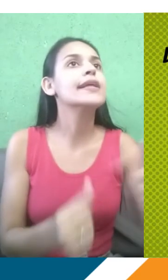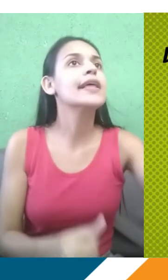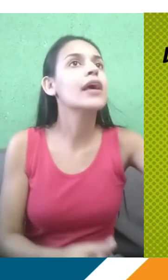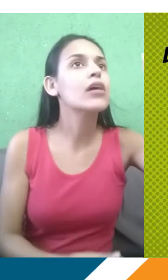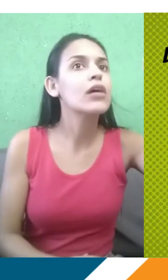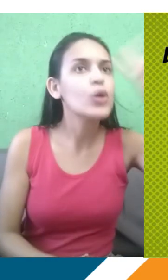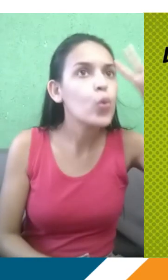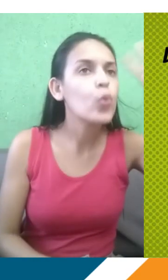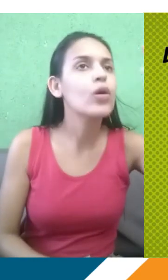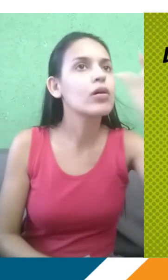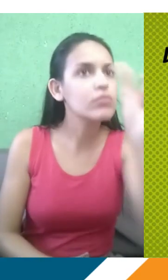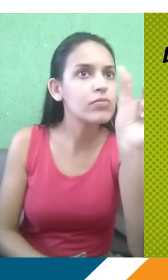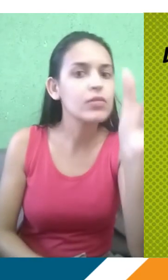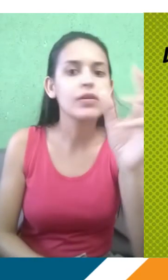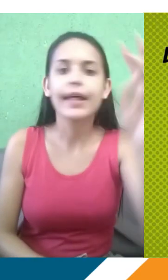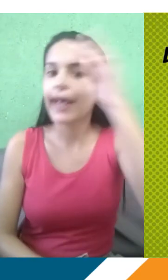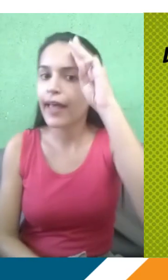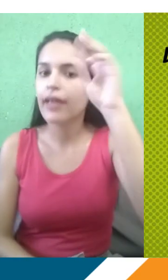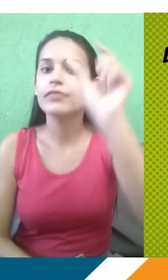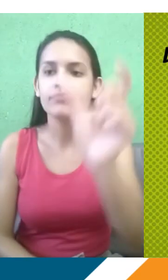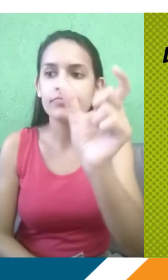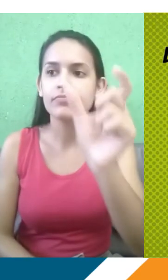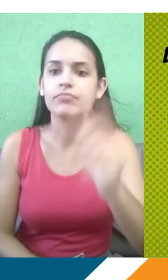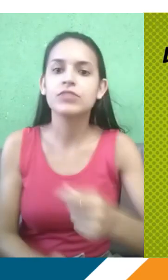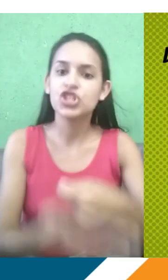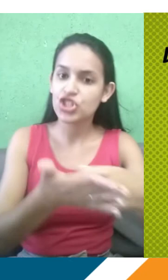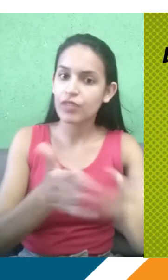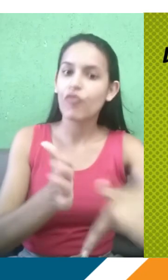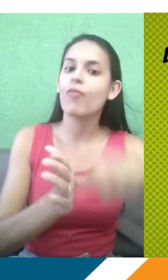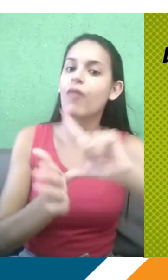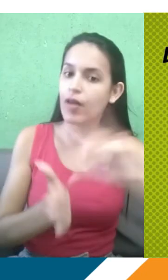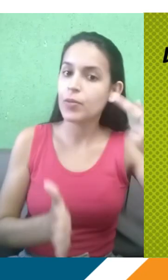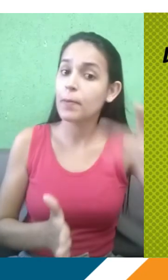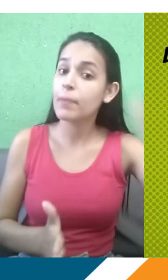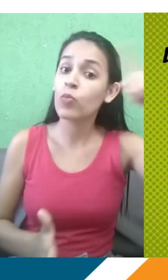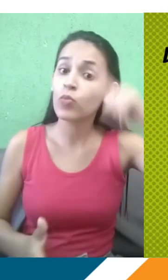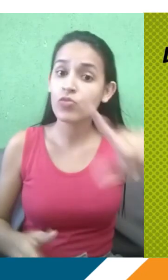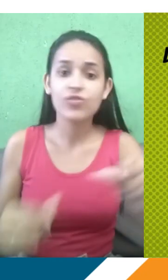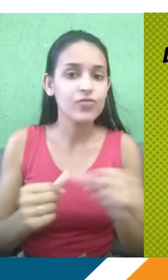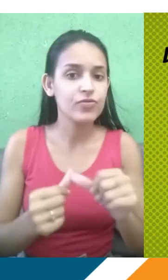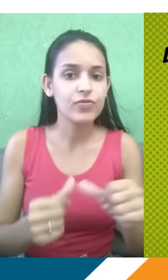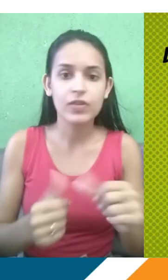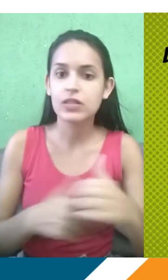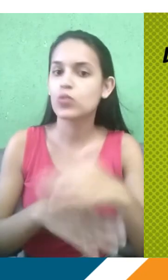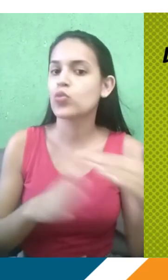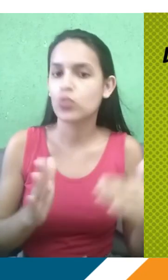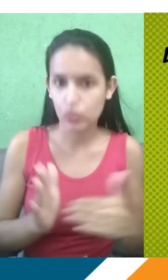minuto. Mas até eu, que não gosto dessa rotina, tento me planejar diariamente para conseguir fazer todas as minhas tarefas. Então, vocês, com relação aos